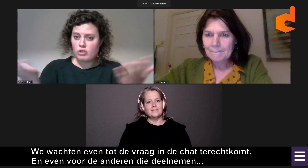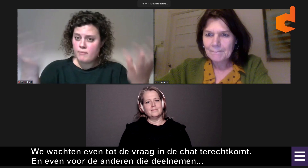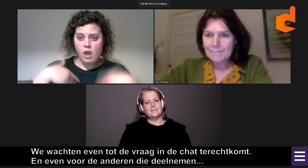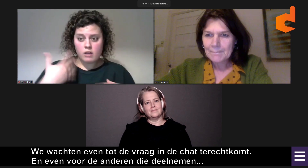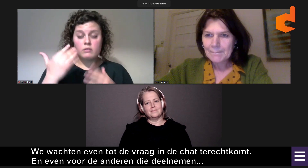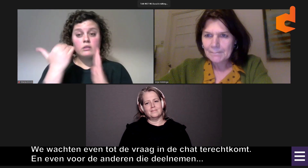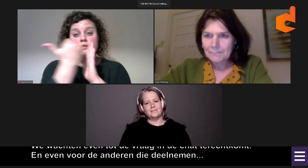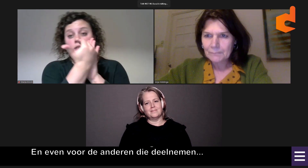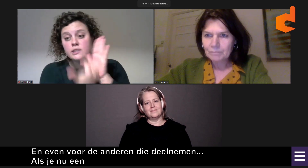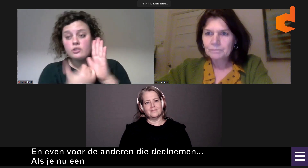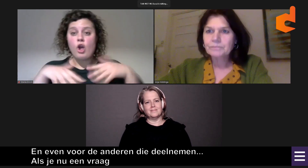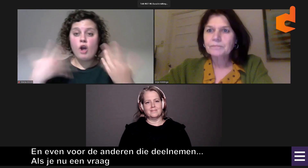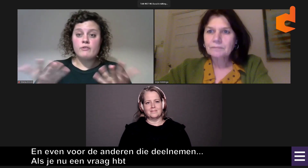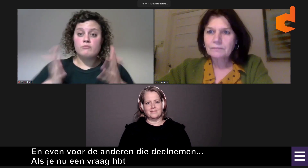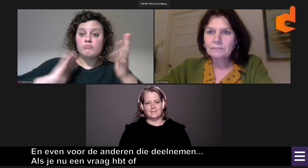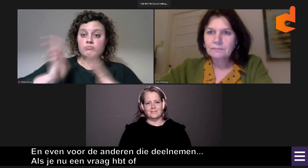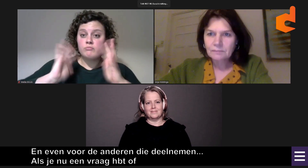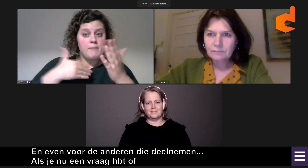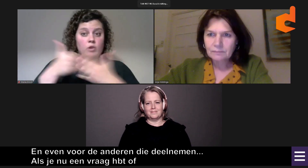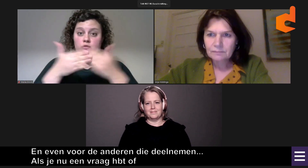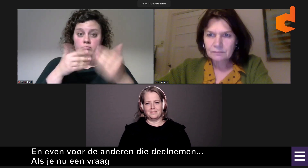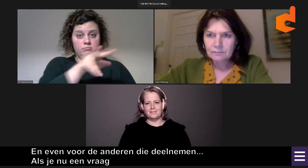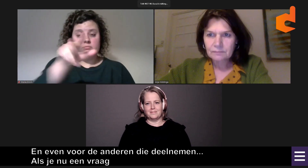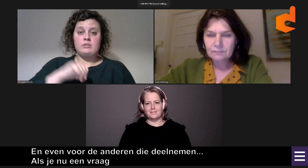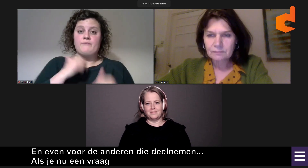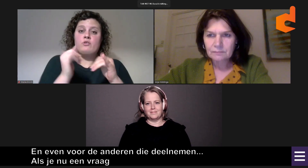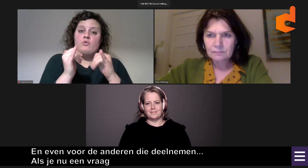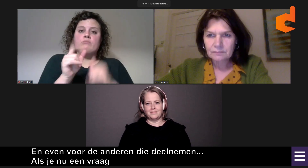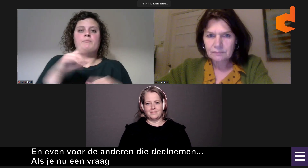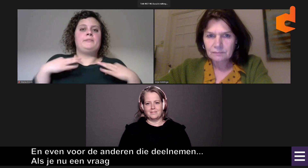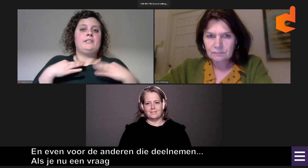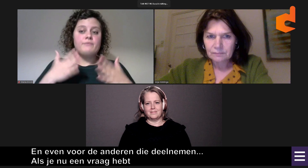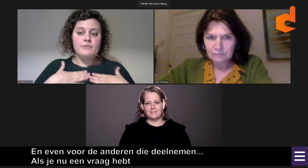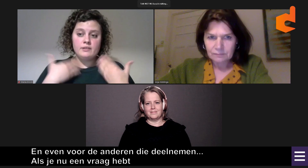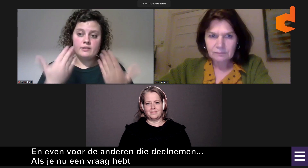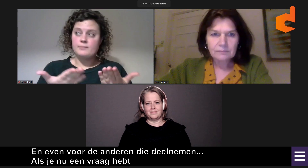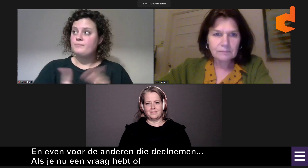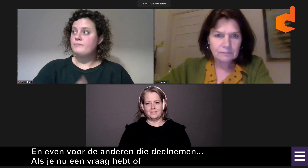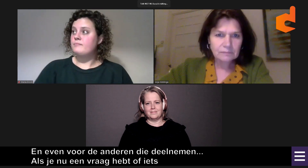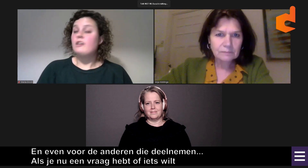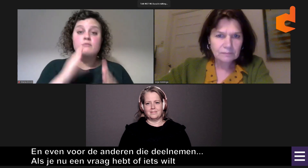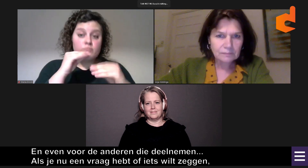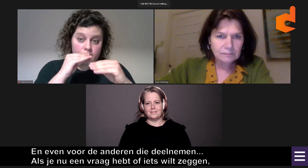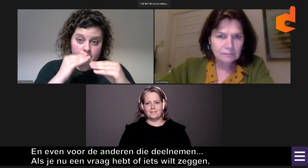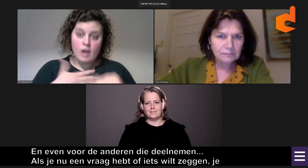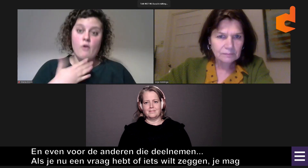Als je nou een vraag hebt of iets wil zeggen, dan doe dat alsjeblieft. Je kan dat in de chat neerzetten of in gebarentaal doen. Je mag zelf kiezen wat je fijn vindt daarin.